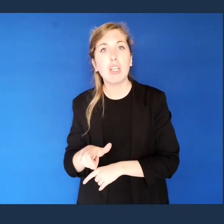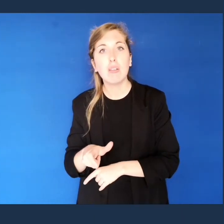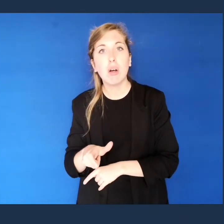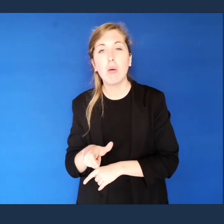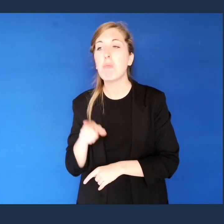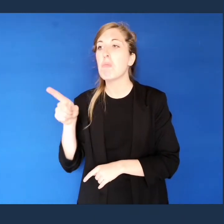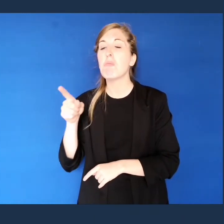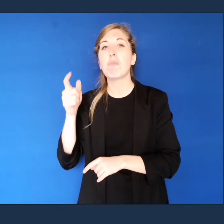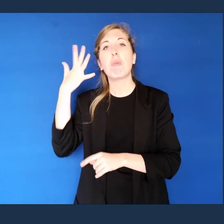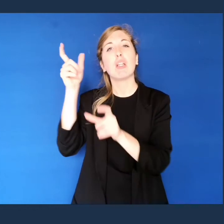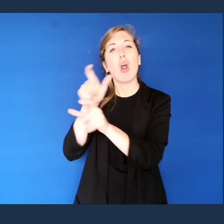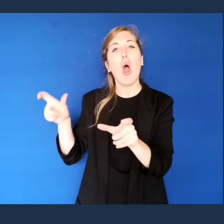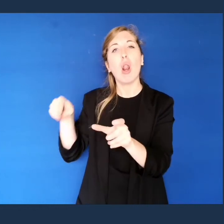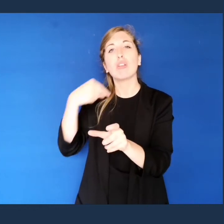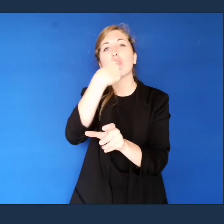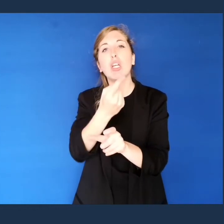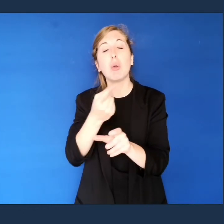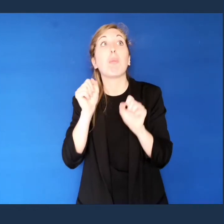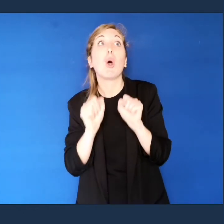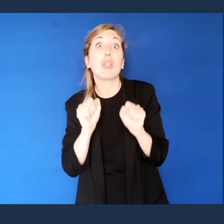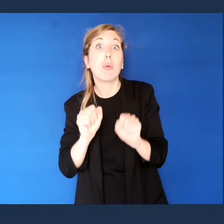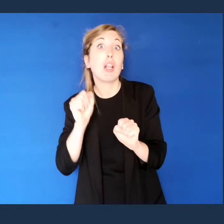probabilità di un evento atmosferico?